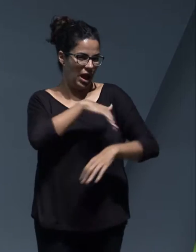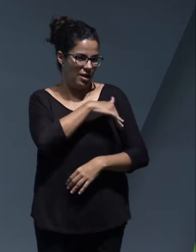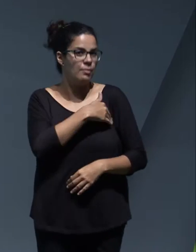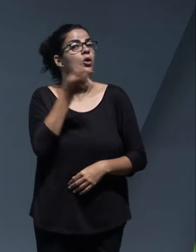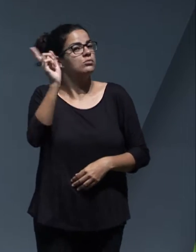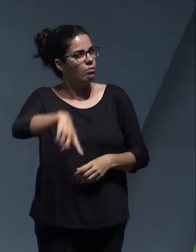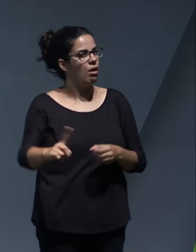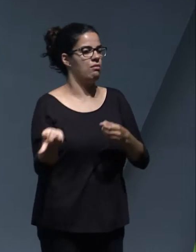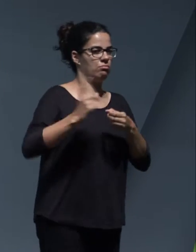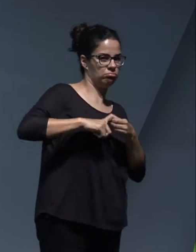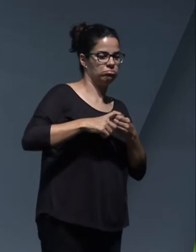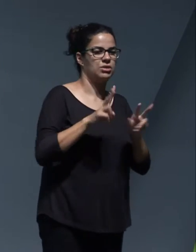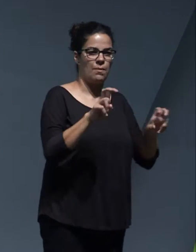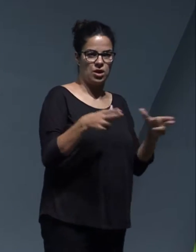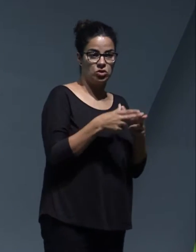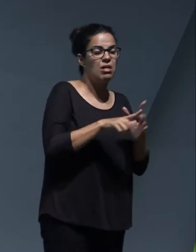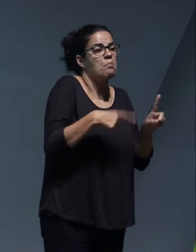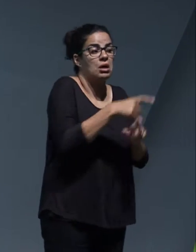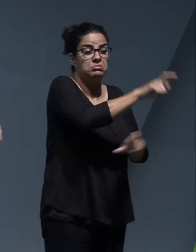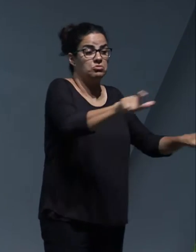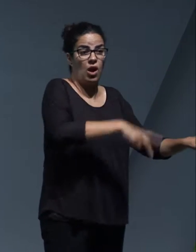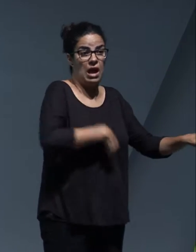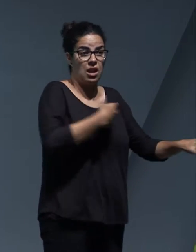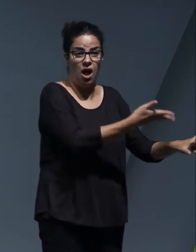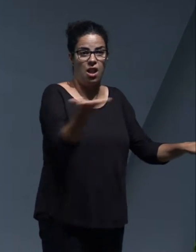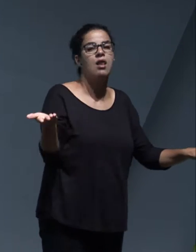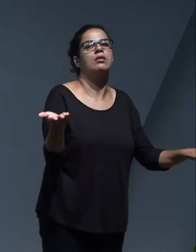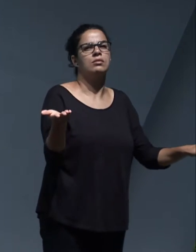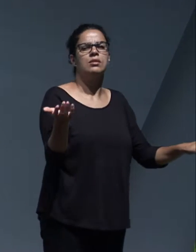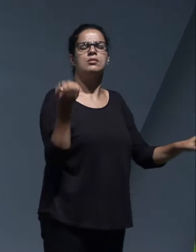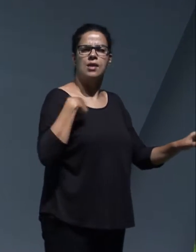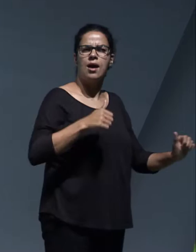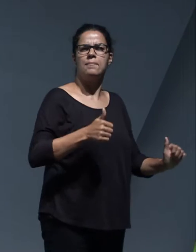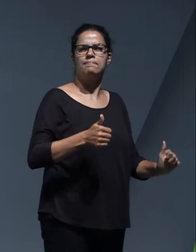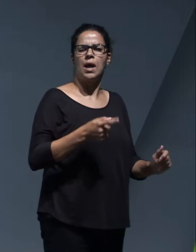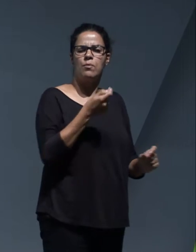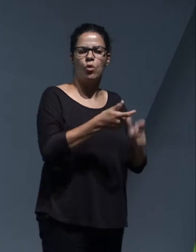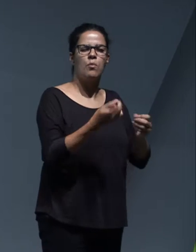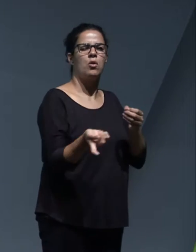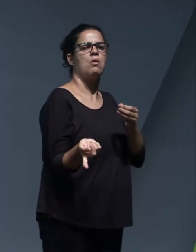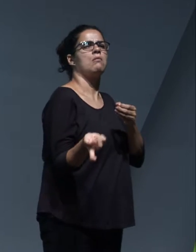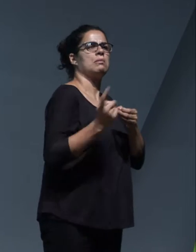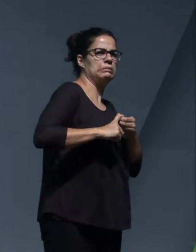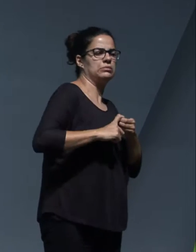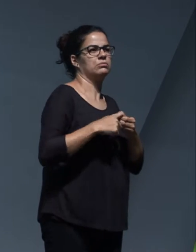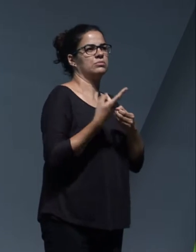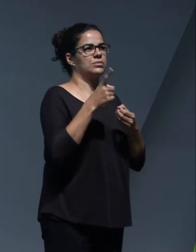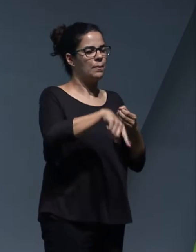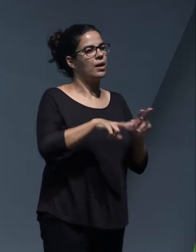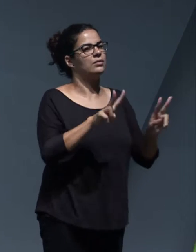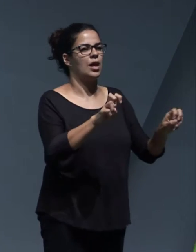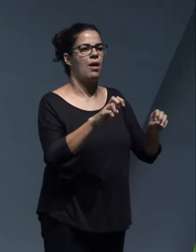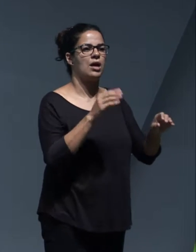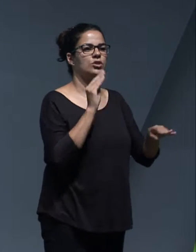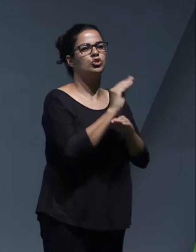implicados en la sociedad y ciudadanos en general que cada vez van entrando en la senda de la sostenibilidad con mayor